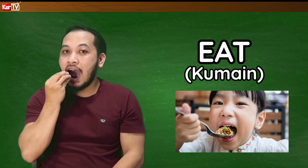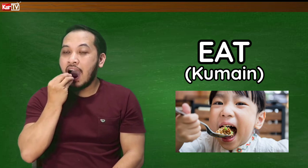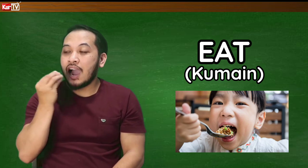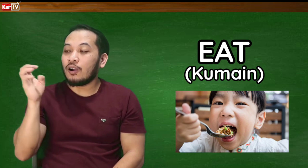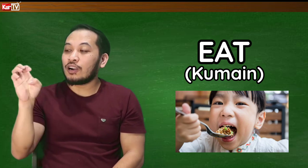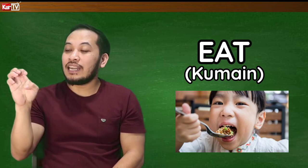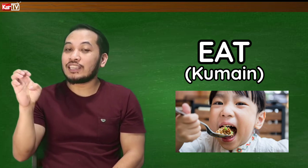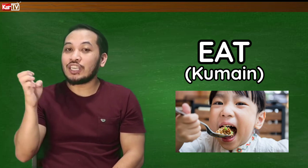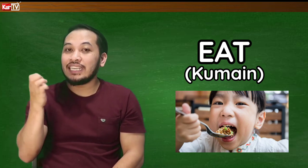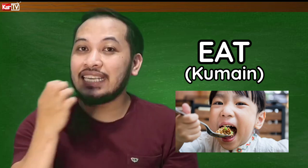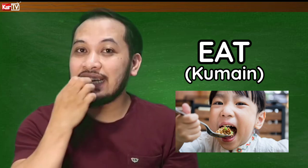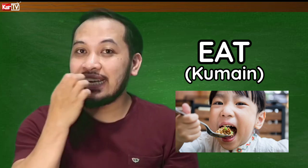Or letter E.